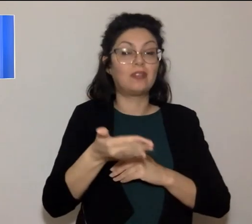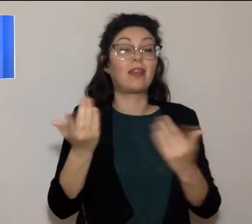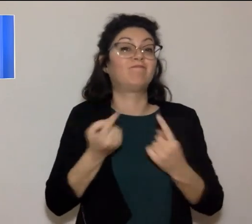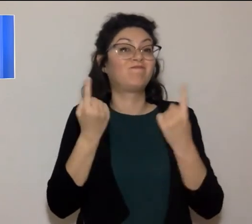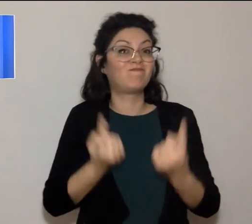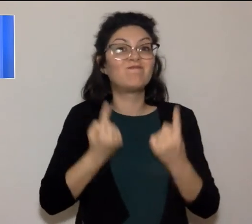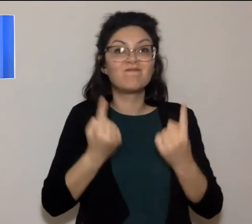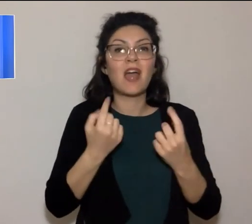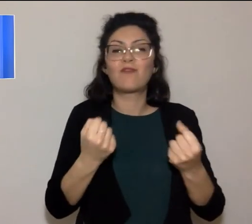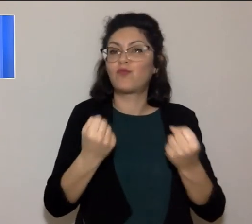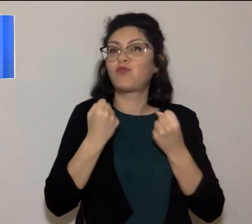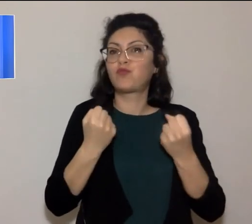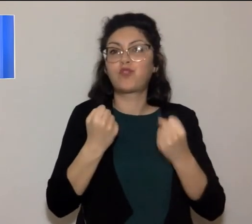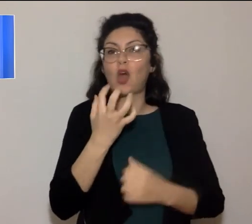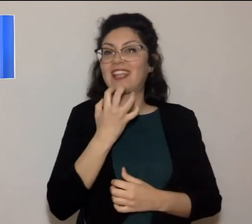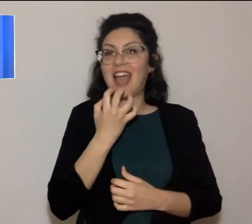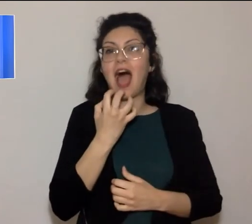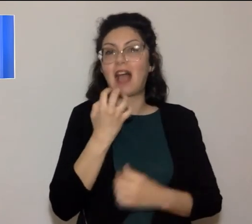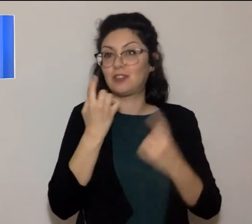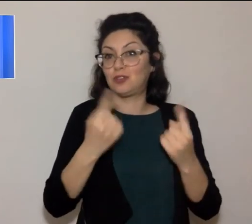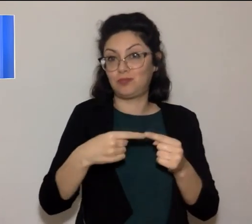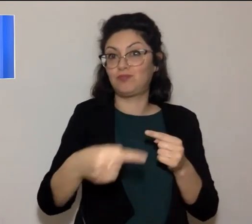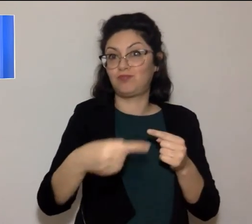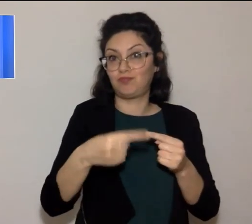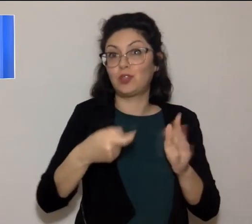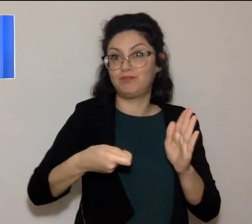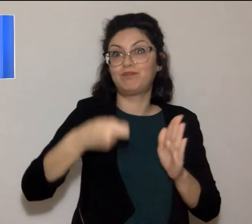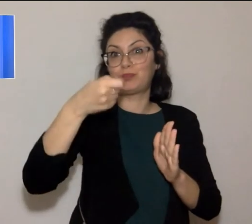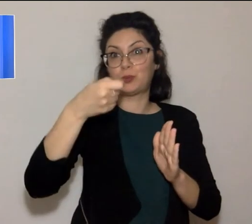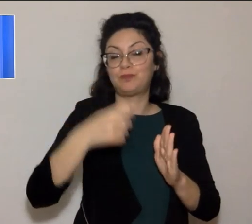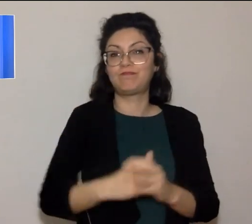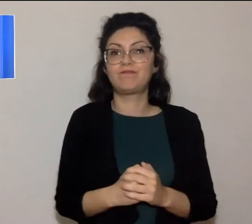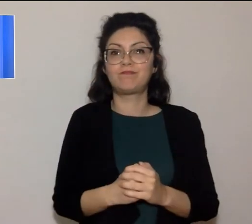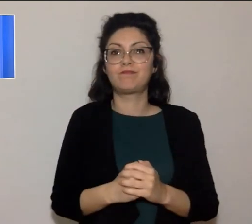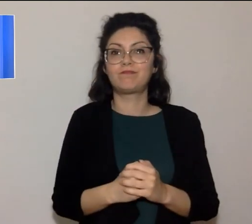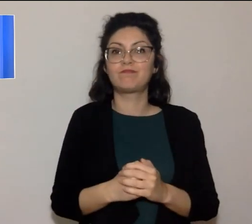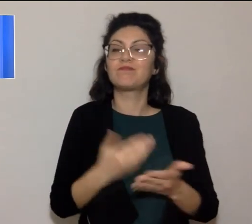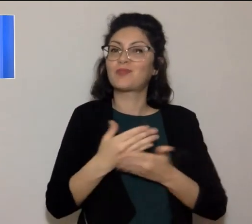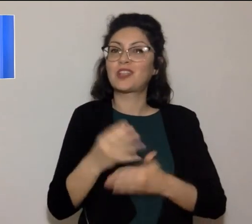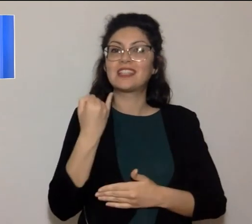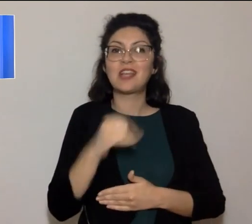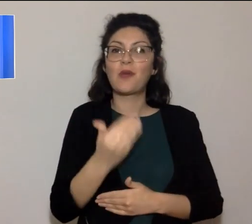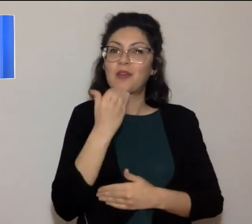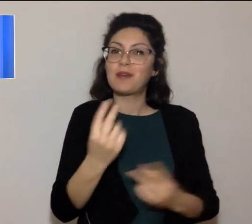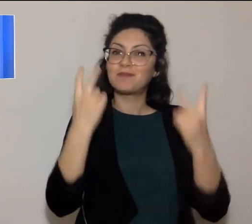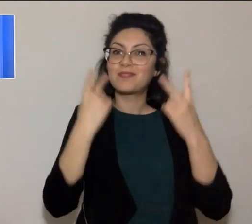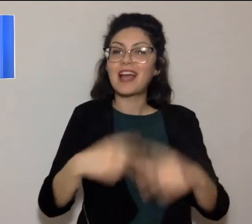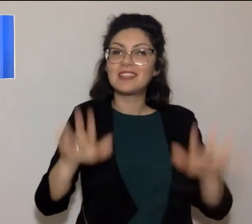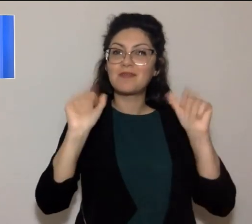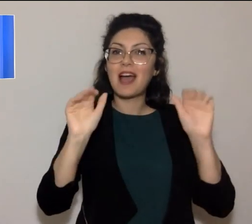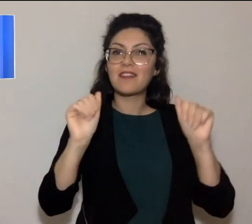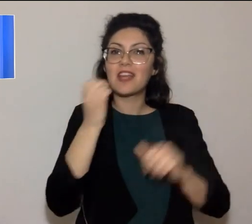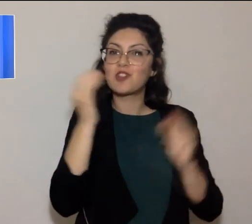fortissimo caldo, sempre in crescita. E con questo è tutto, grazie per averci seguiti,